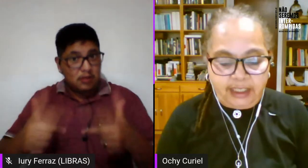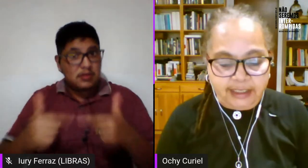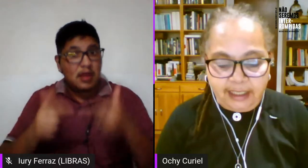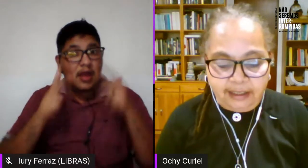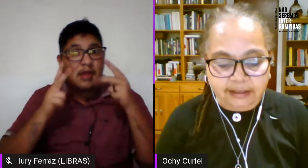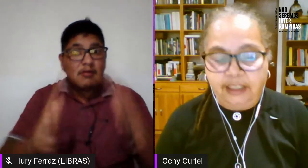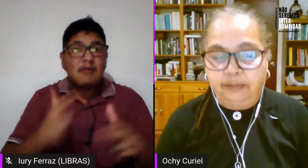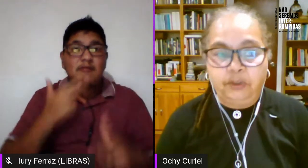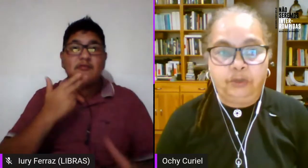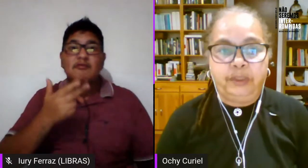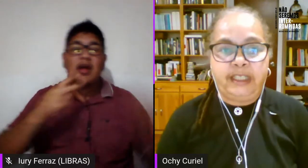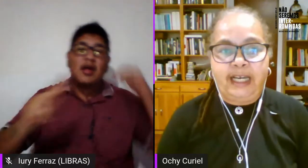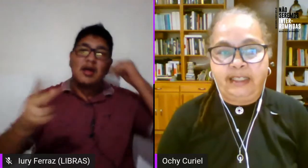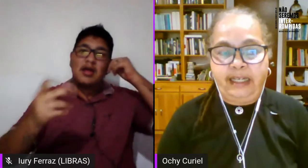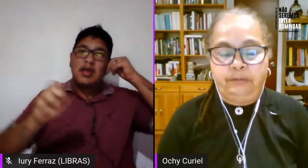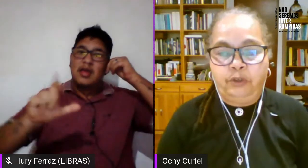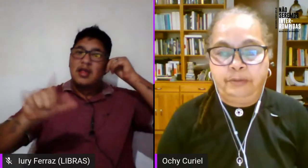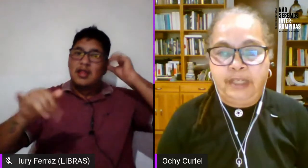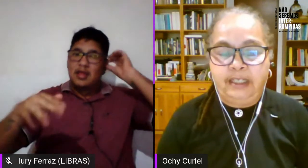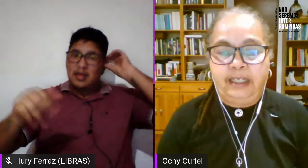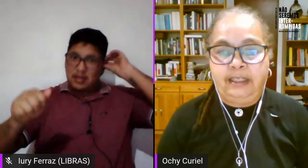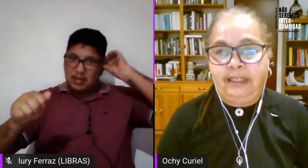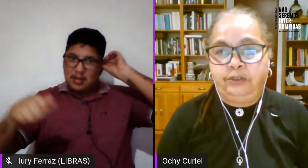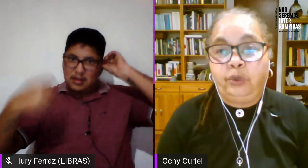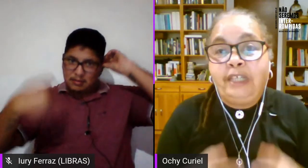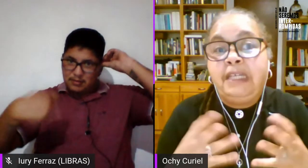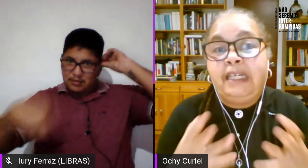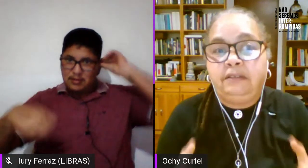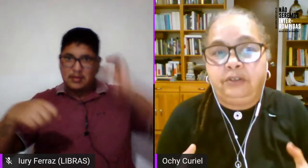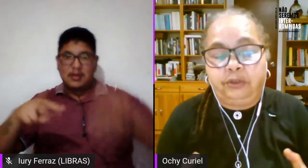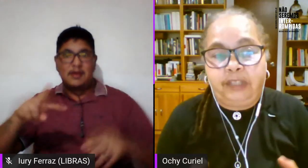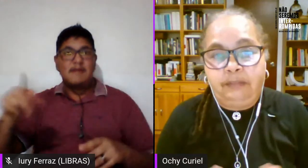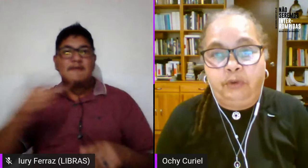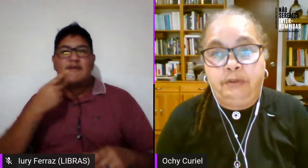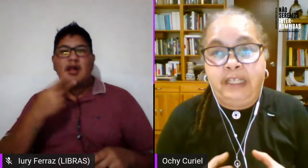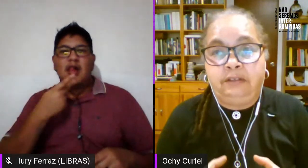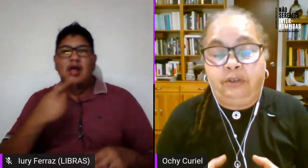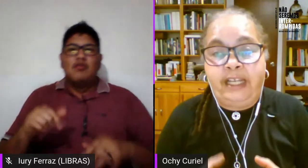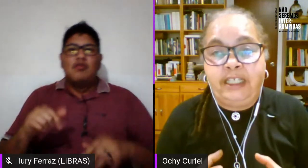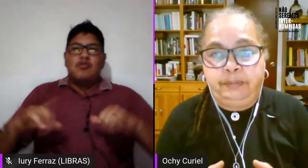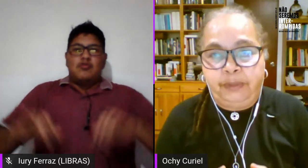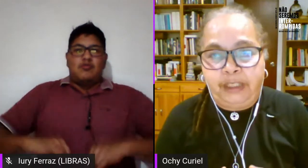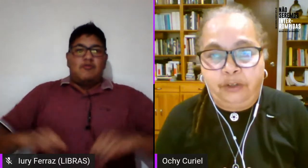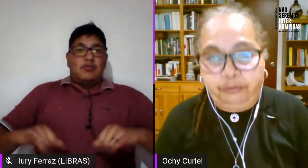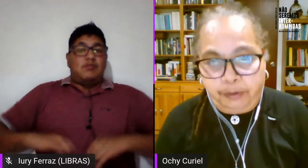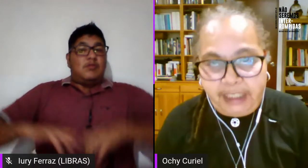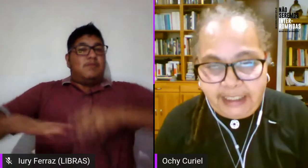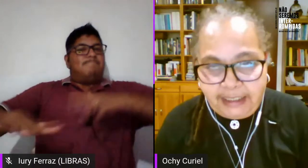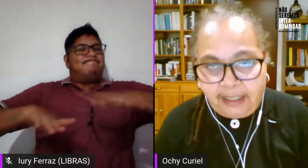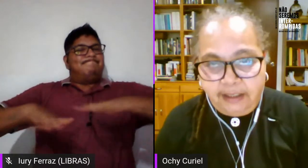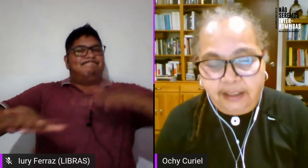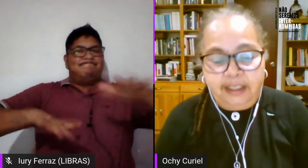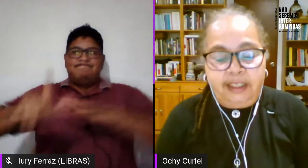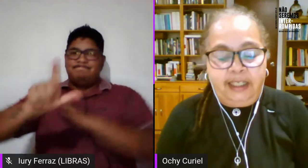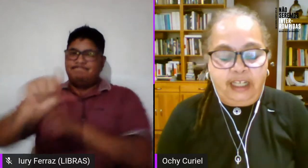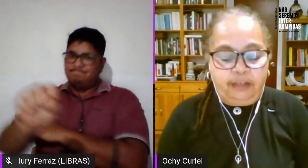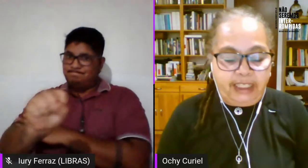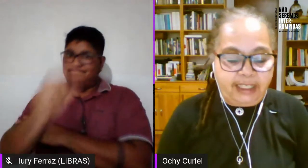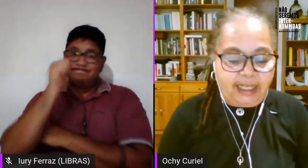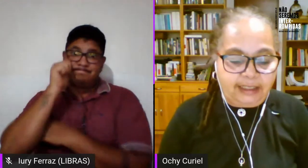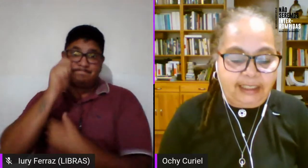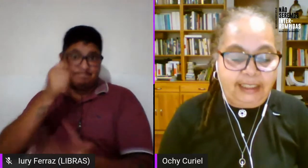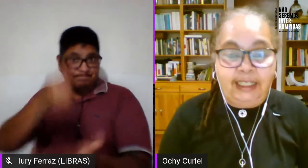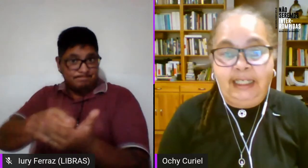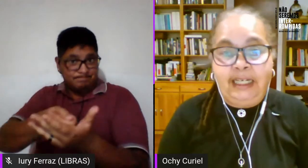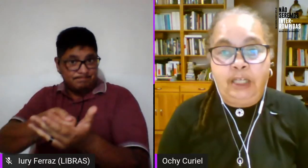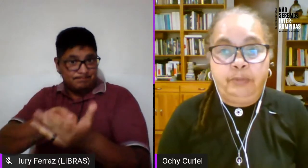e Rosângela temos que ubicar o surgimento do movimento lésbico feminista na